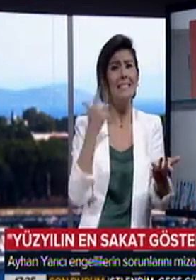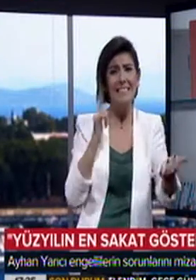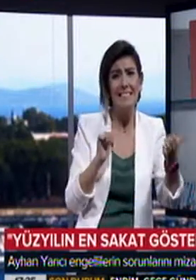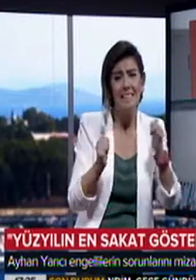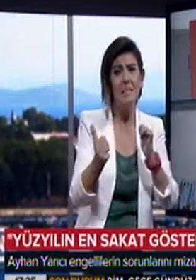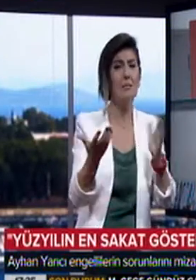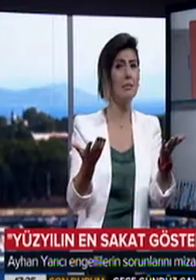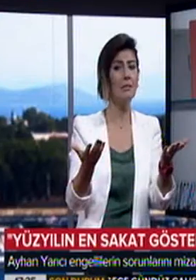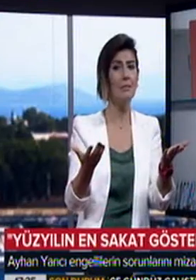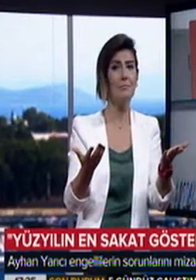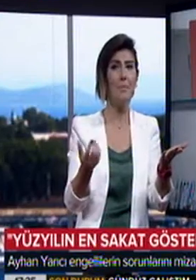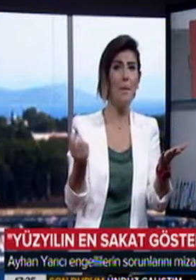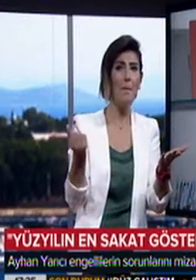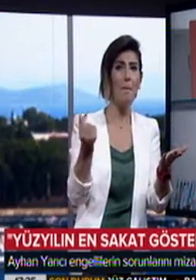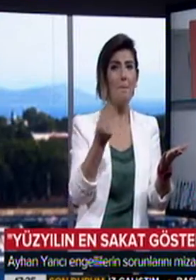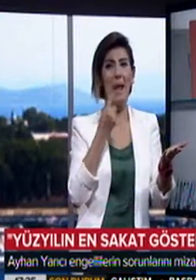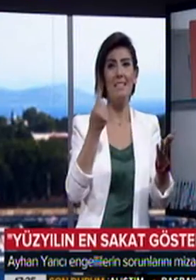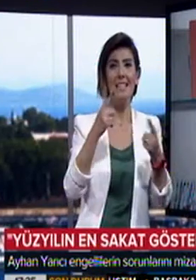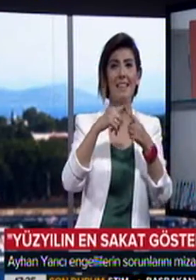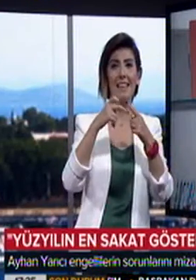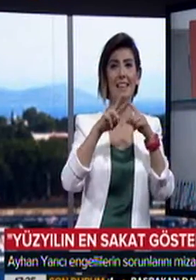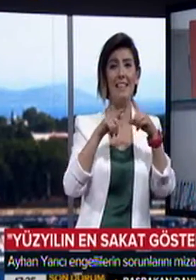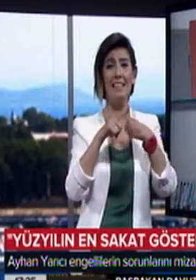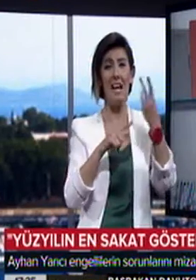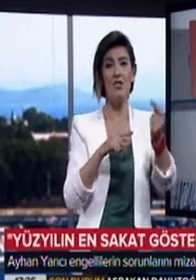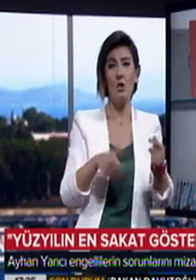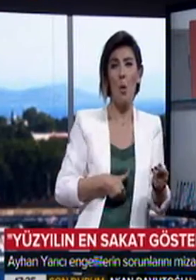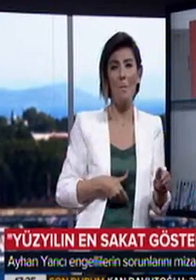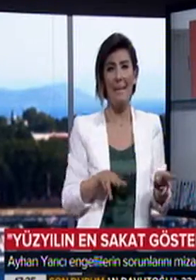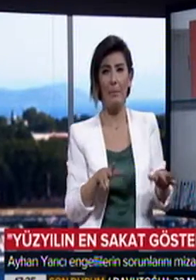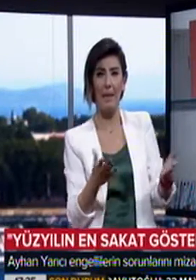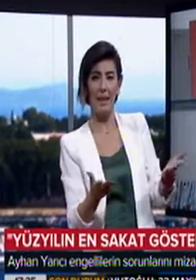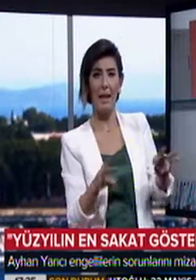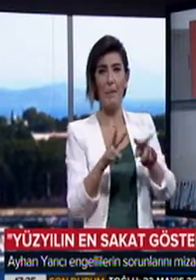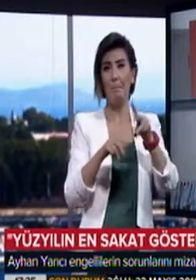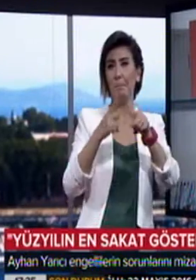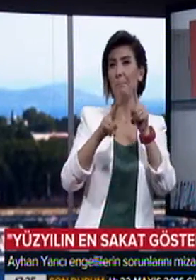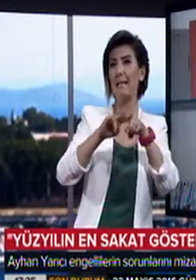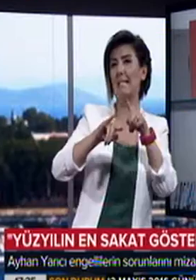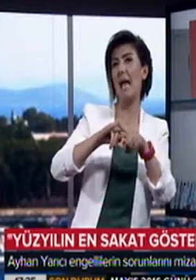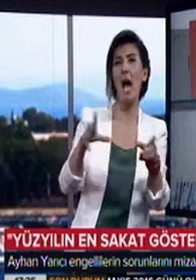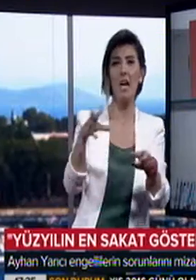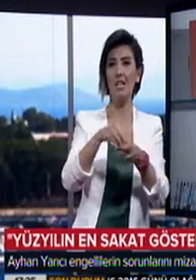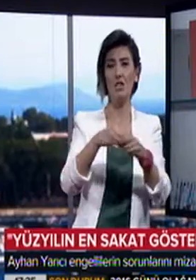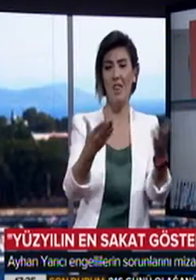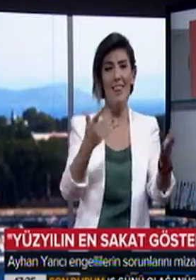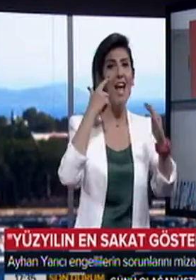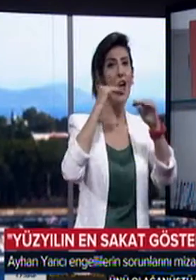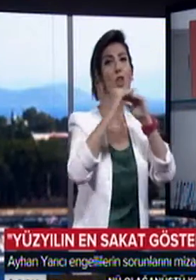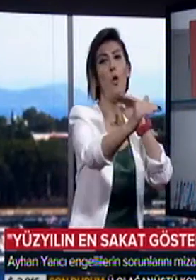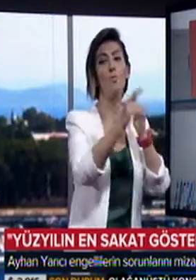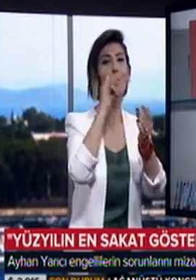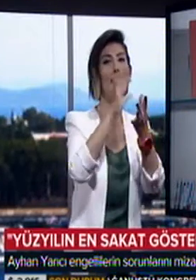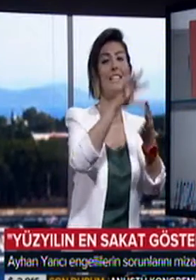da prezyokomik vakaları mizah çerçevesinde topluma